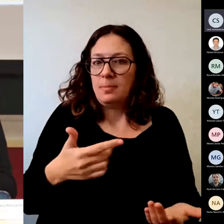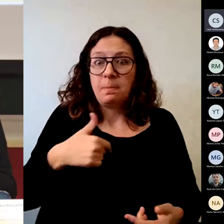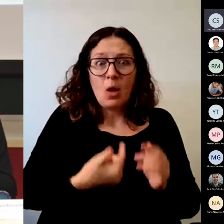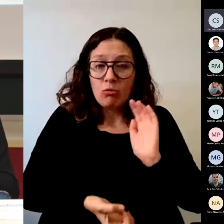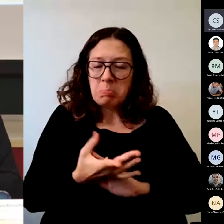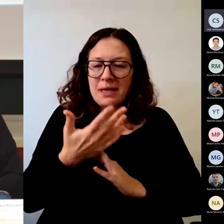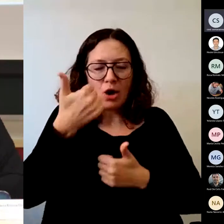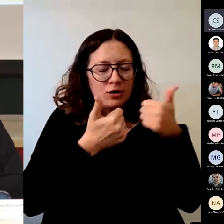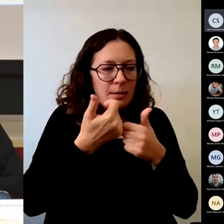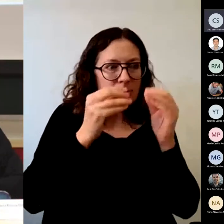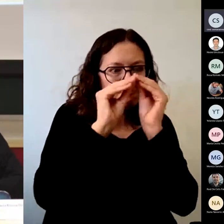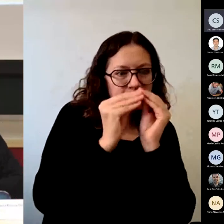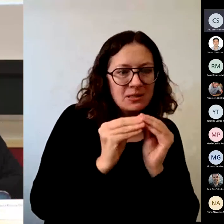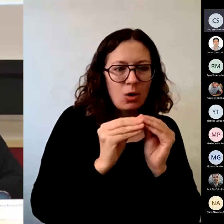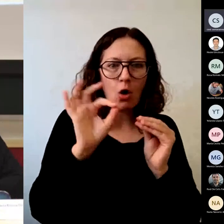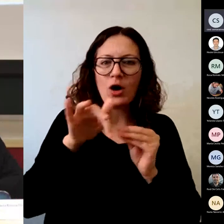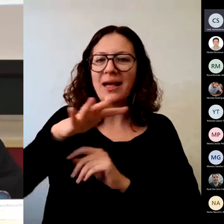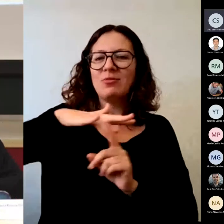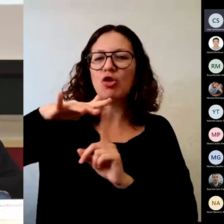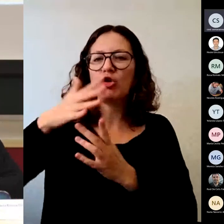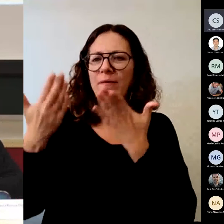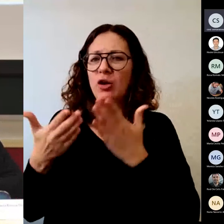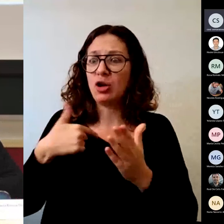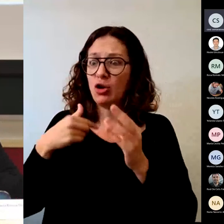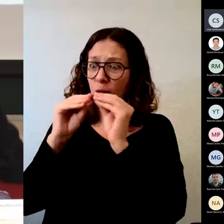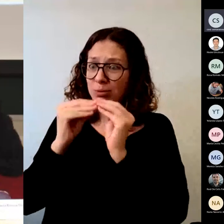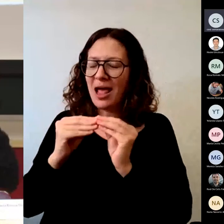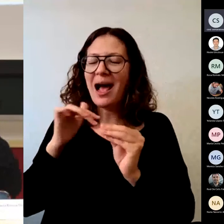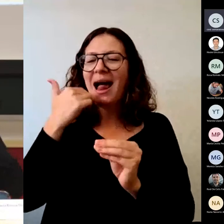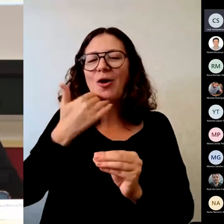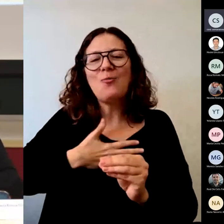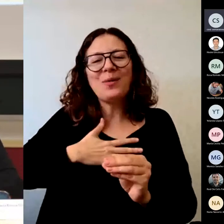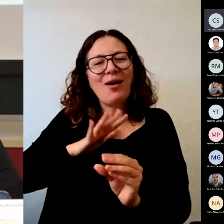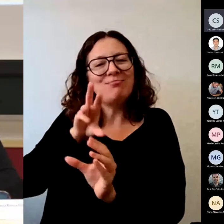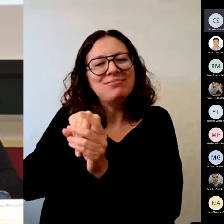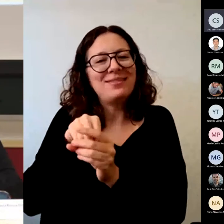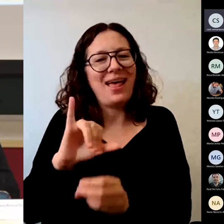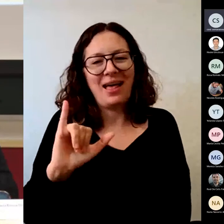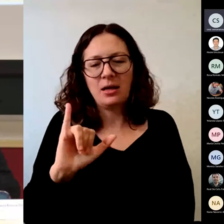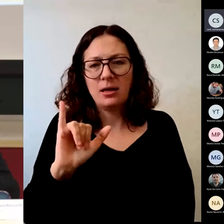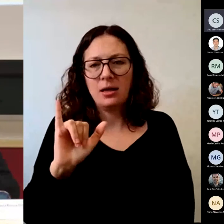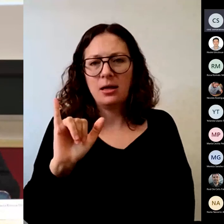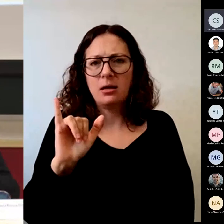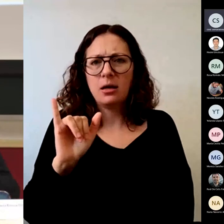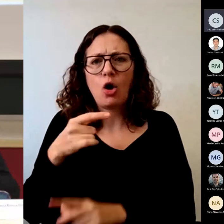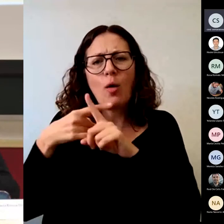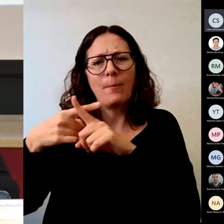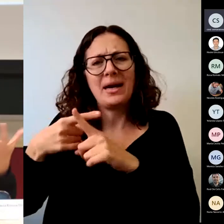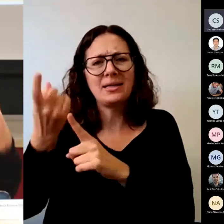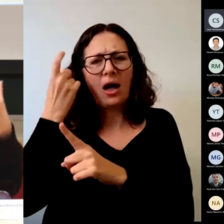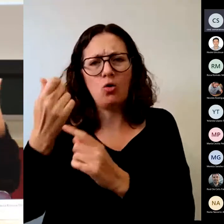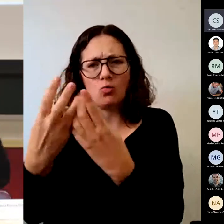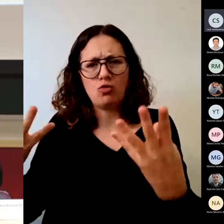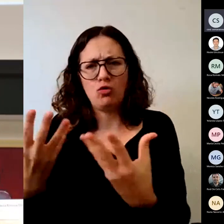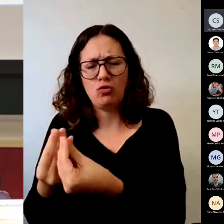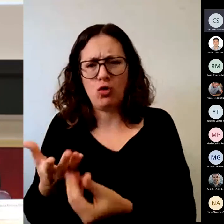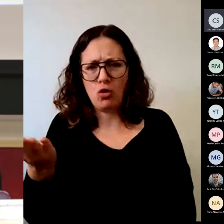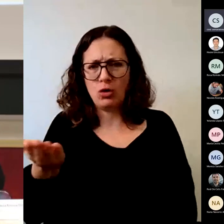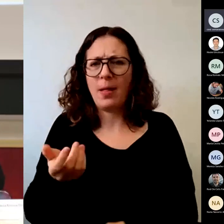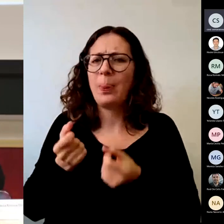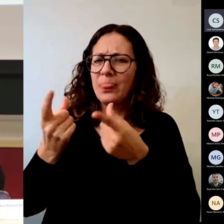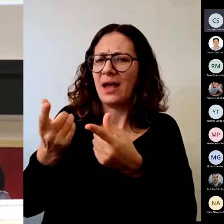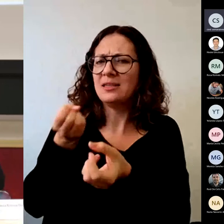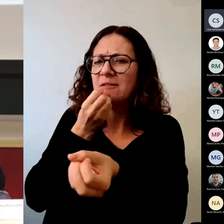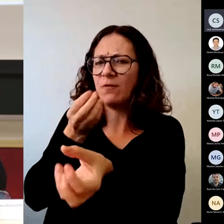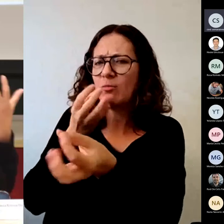entorno evaluativo haz partícipe a los alumnos de ese rasgo tuyo ofrécelos la información cuál es el estilo en el